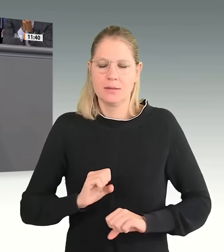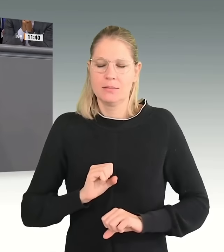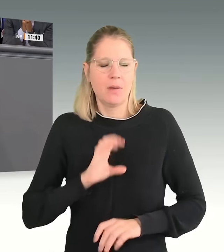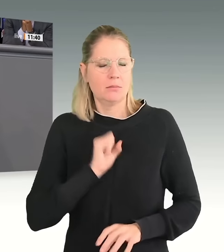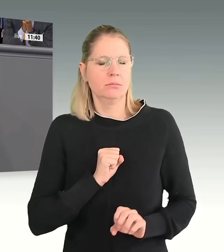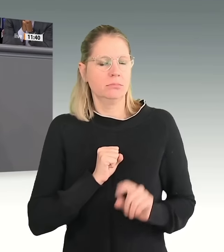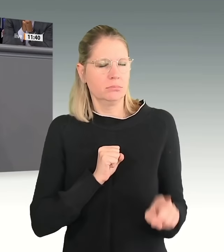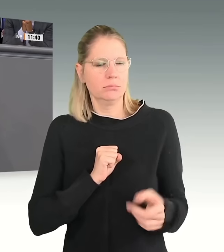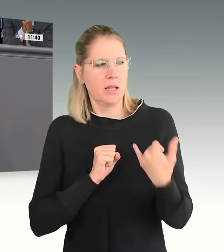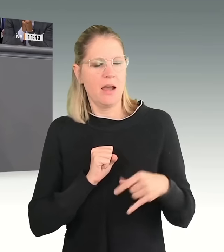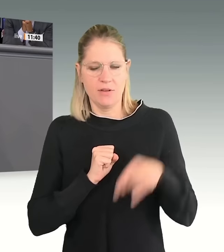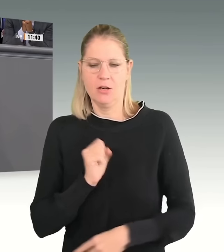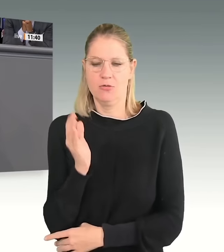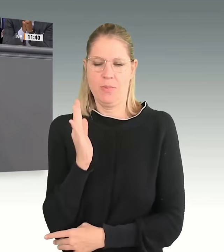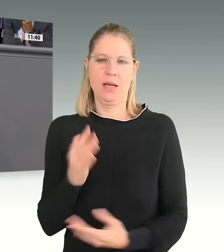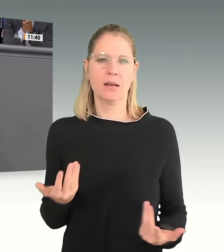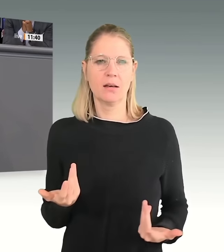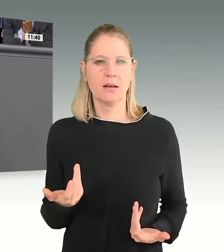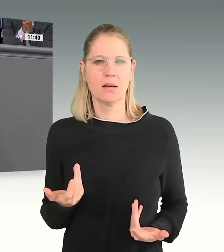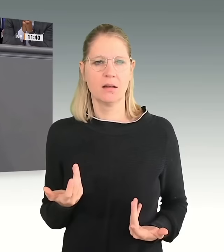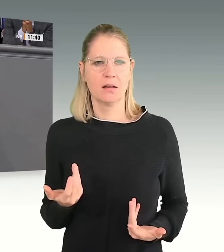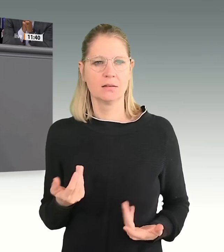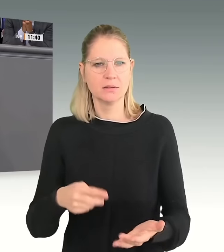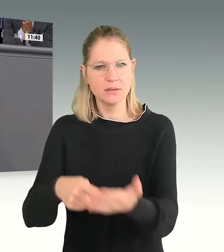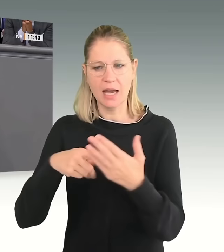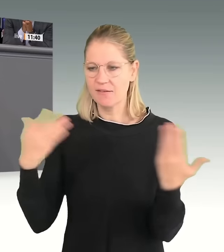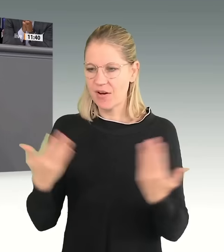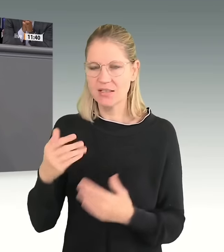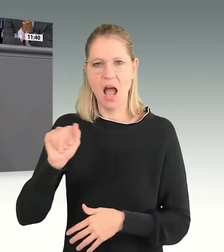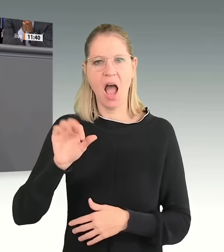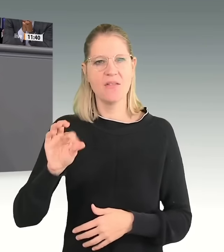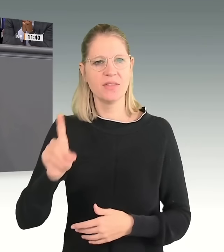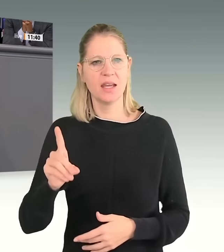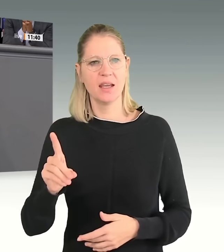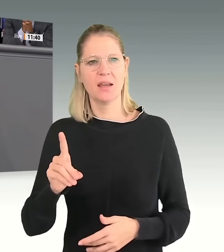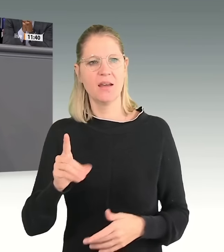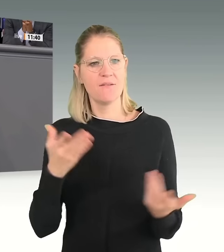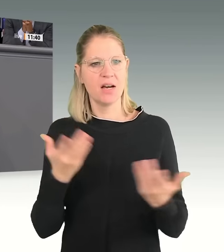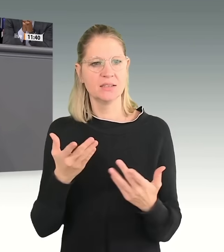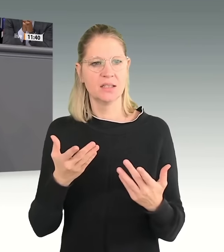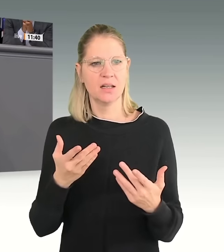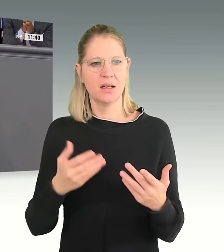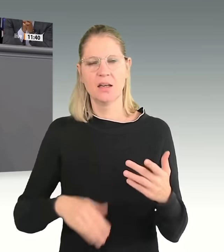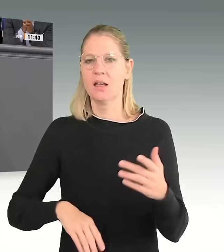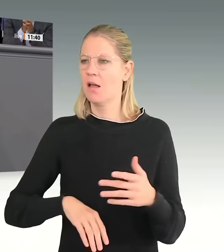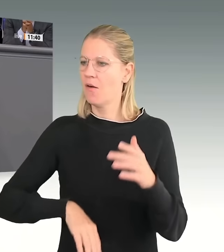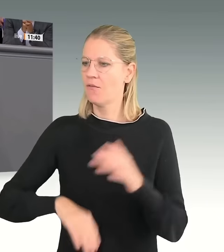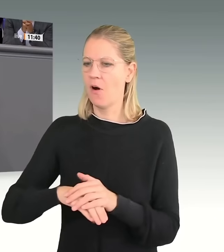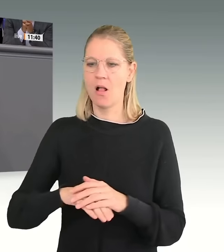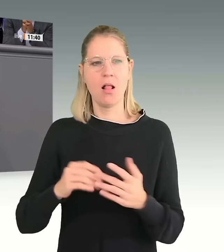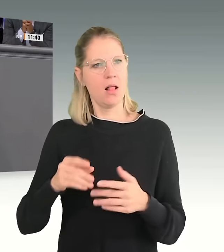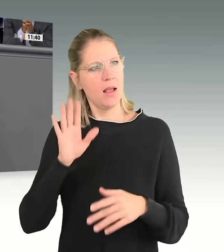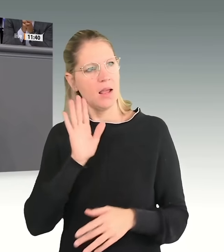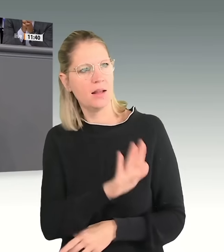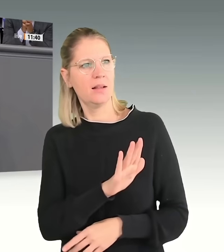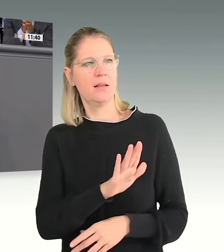allem eins, die AfD steht offensichtlich geschlossen hinter ihren Plänen. Und das ist umso schlimmer.